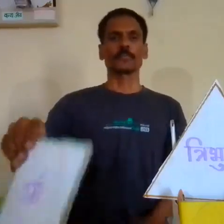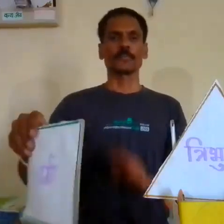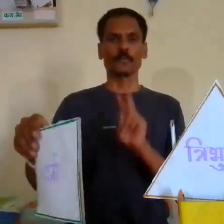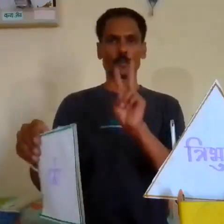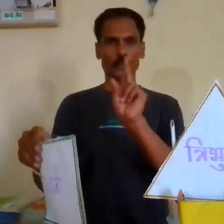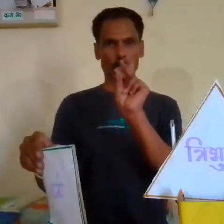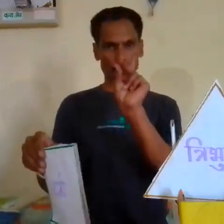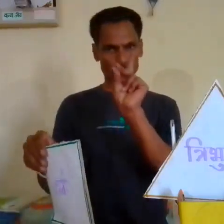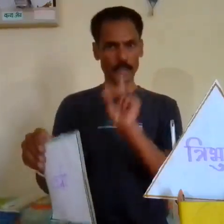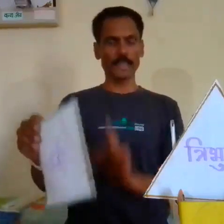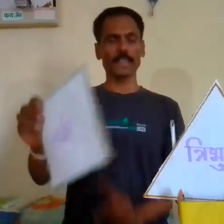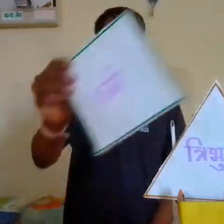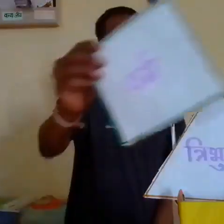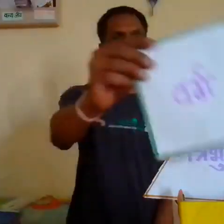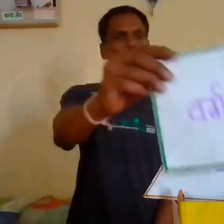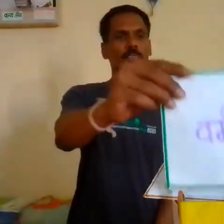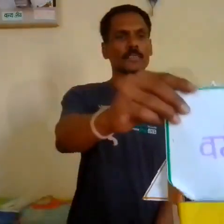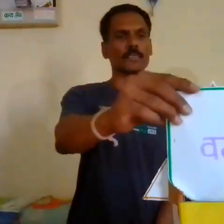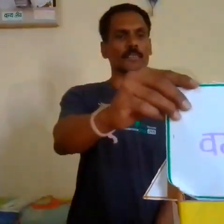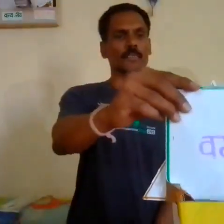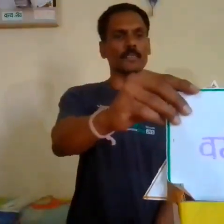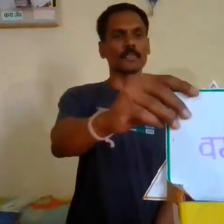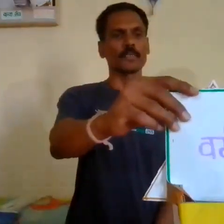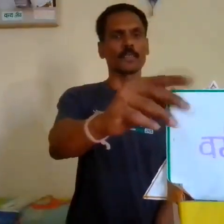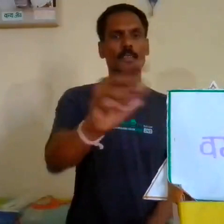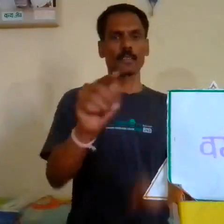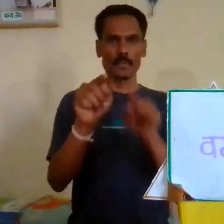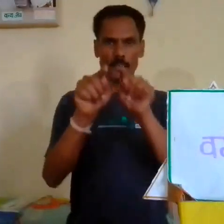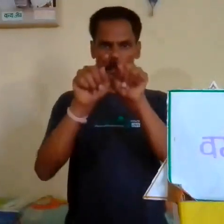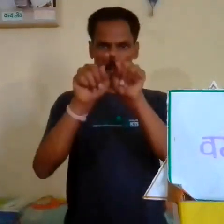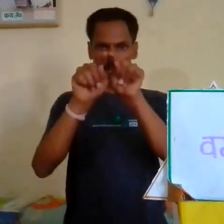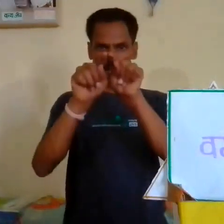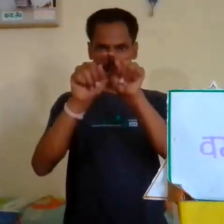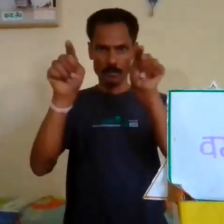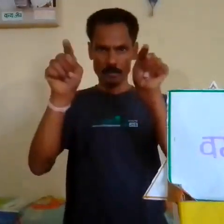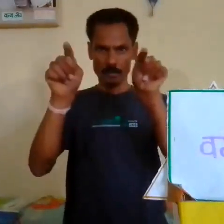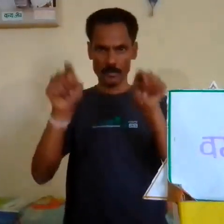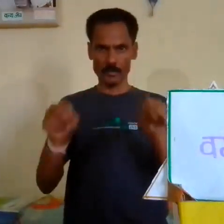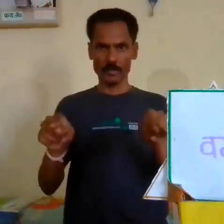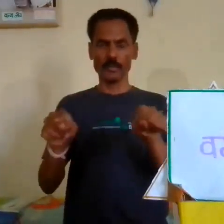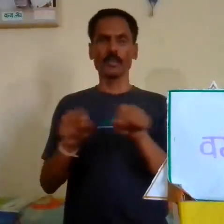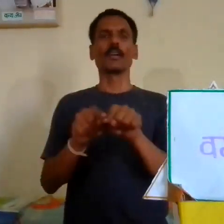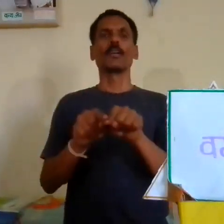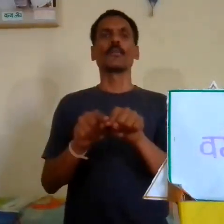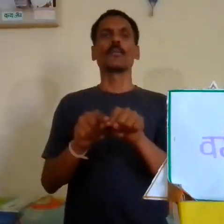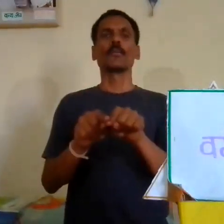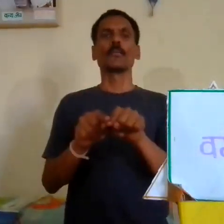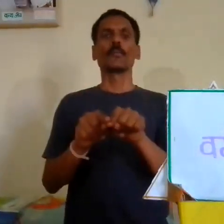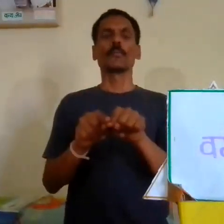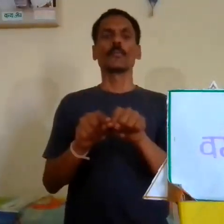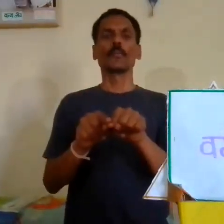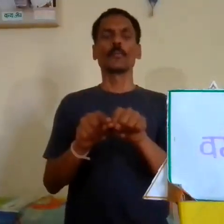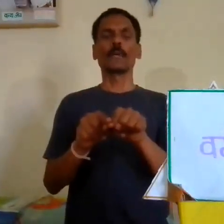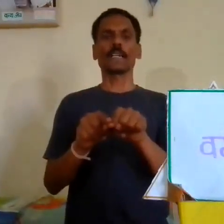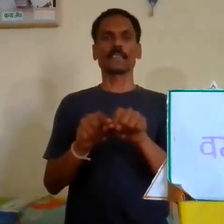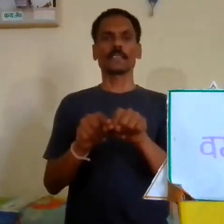दूसरी है बर्ग